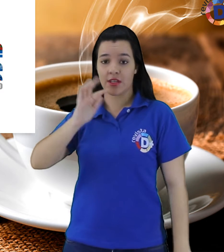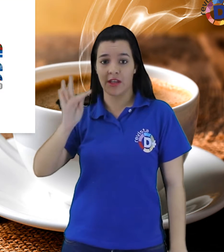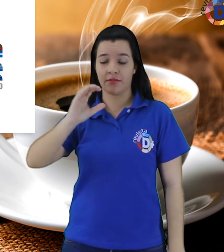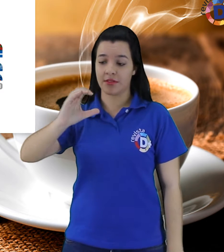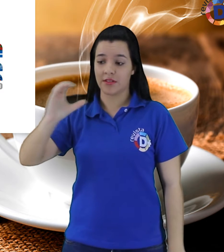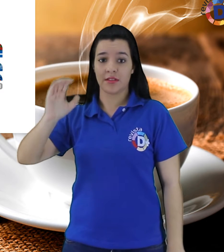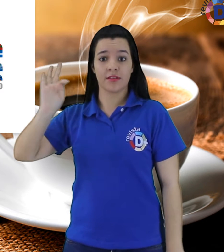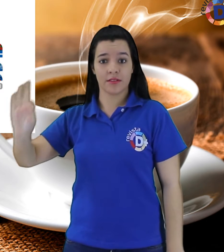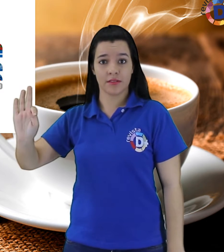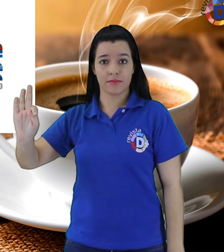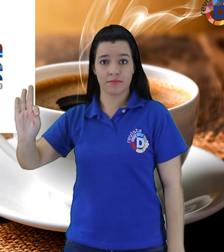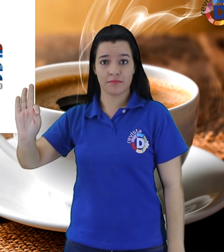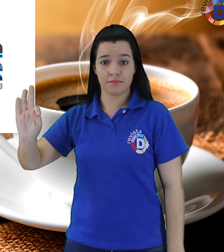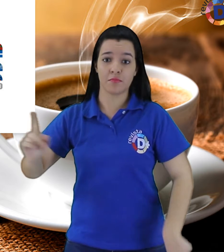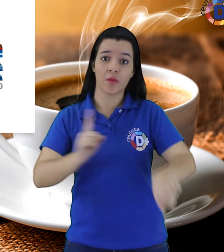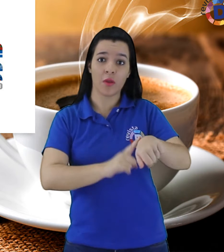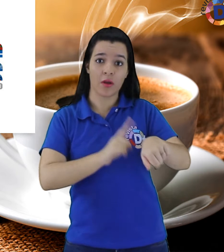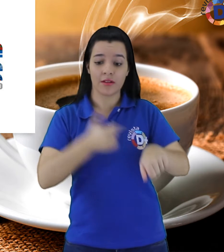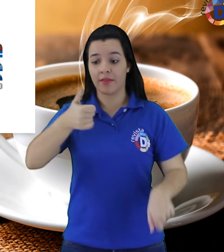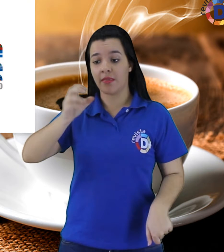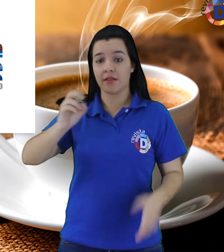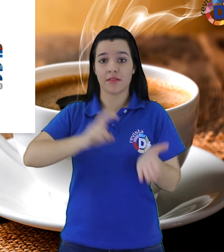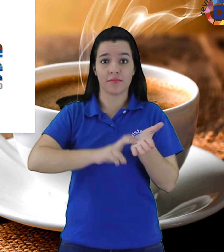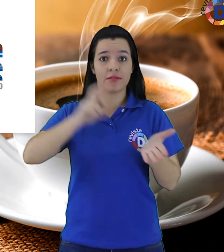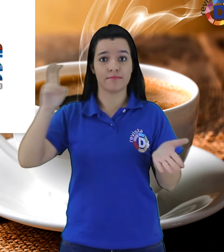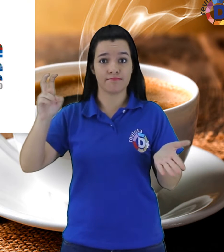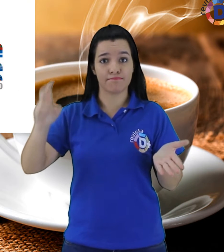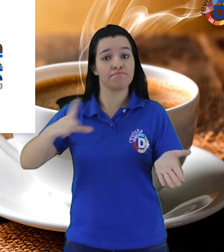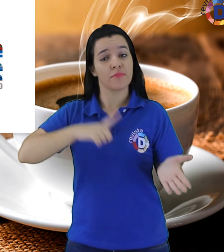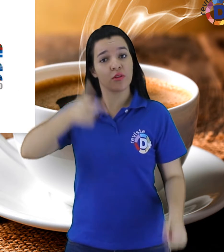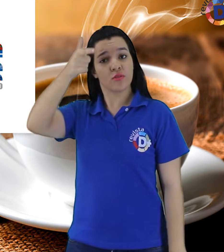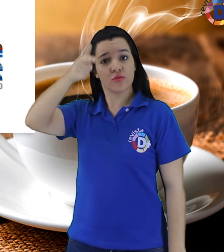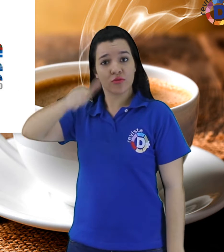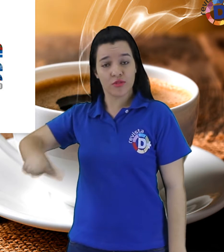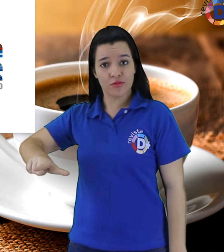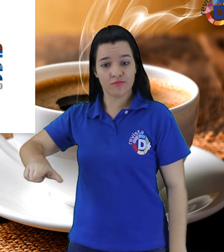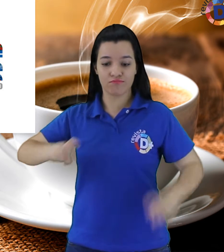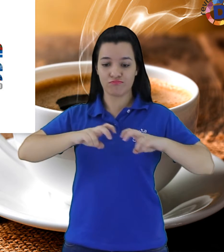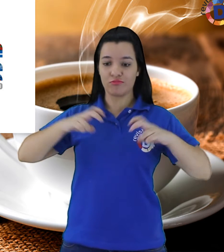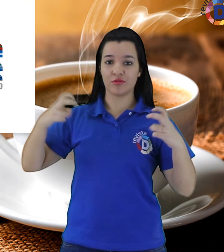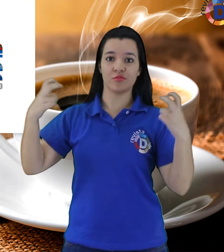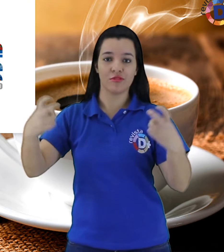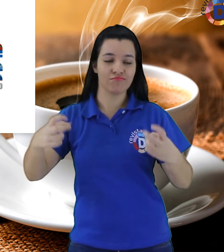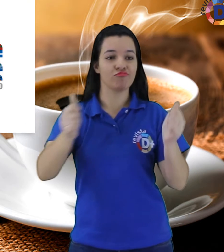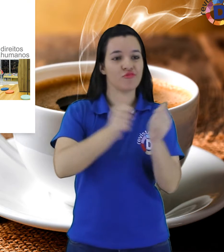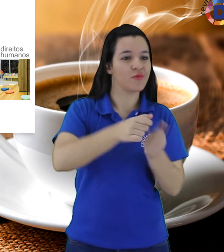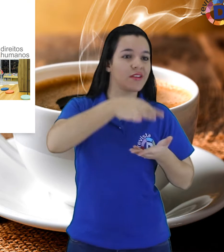CFCCT, às 10h, mais uma edição do Café com Direitos, na